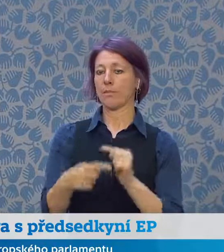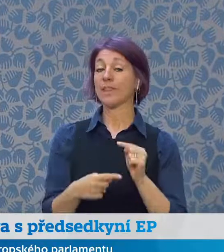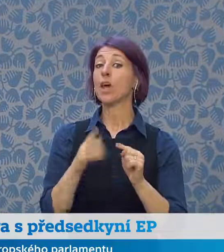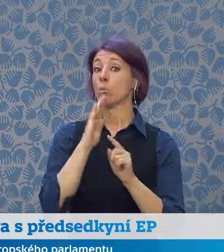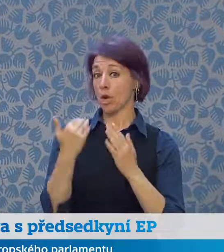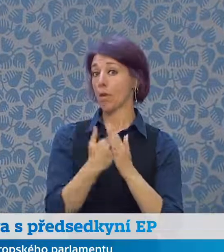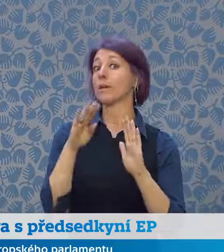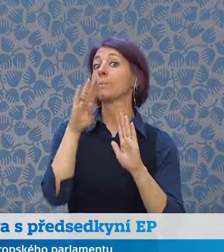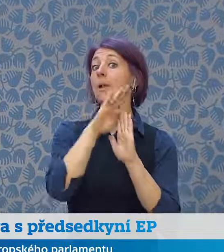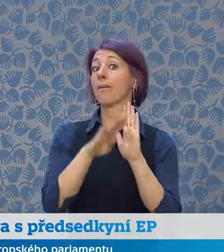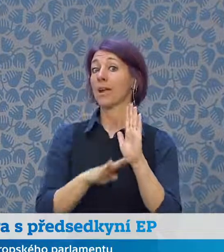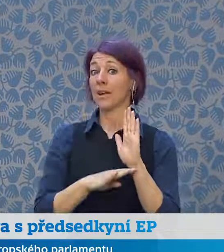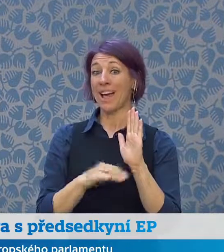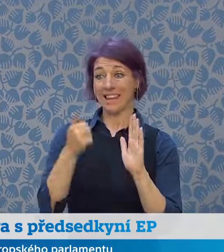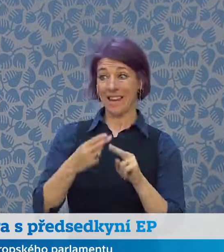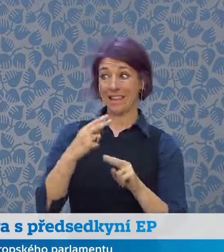věci dopředu.